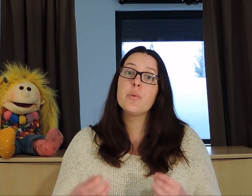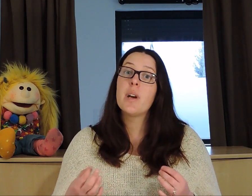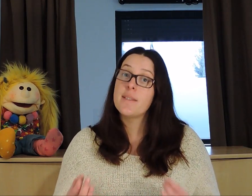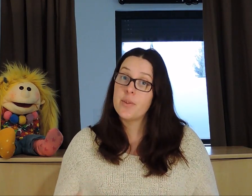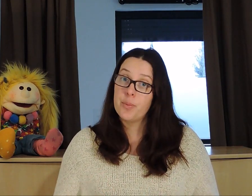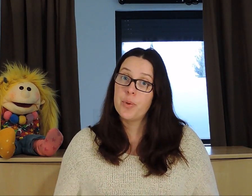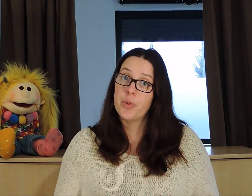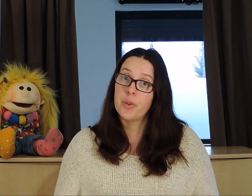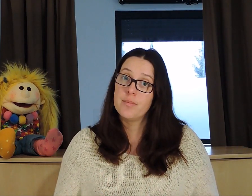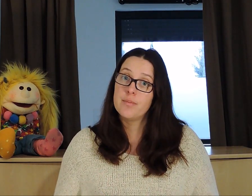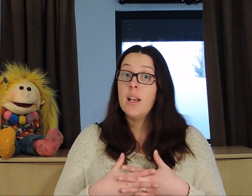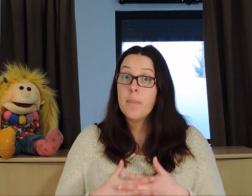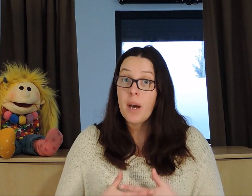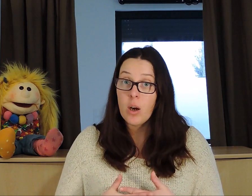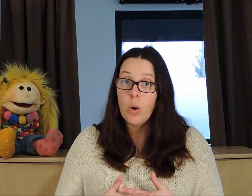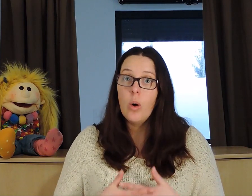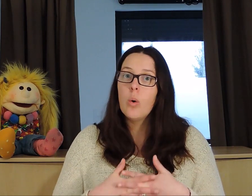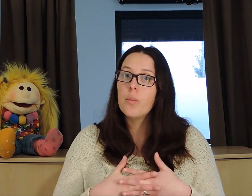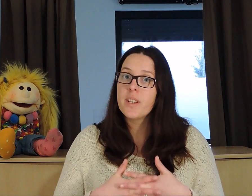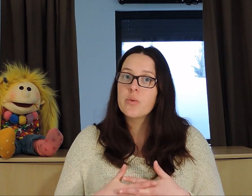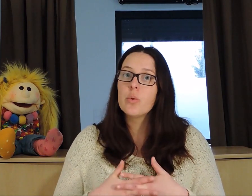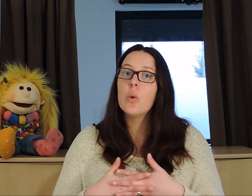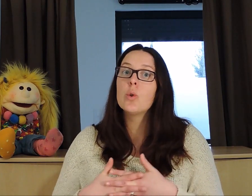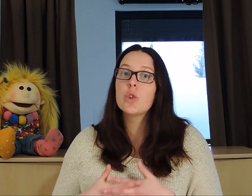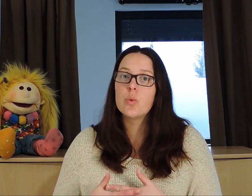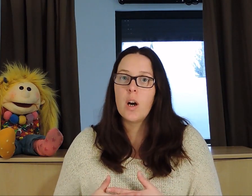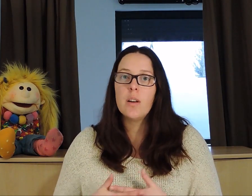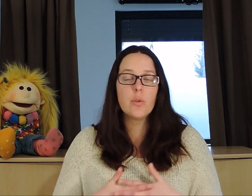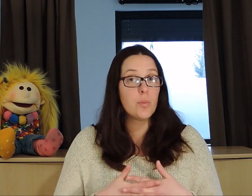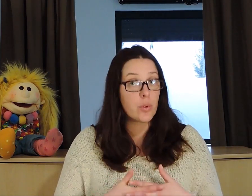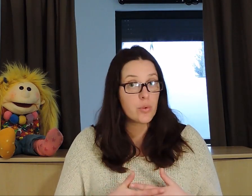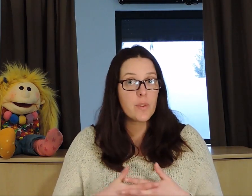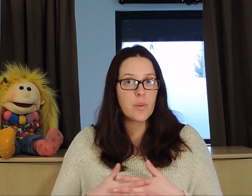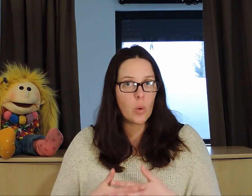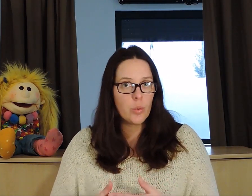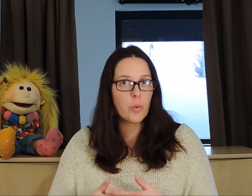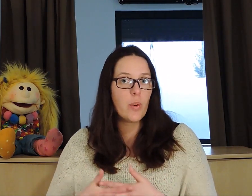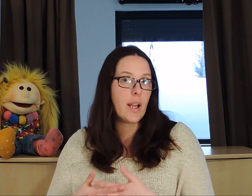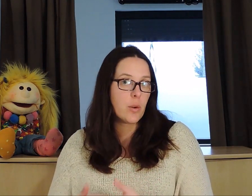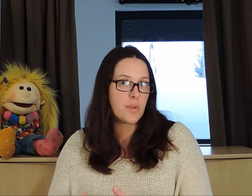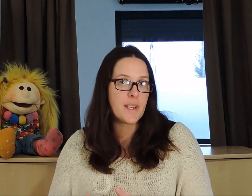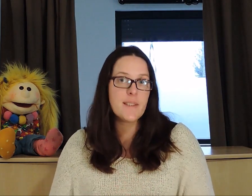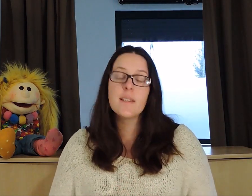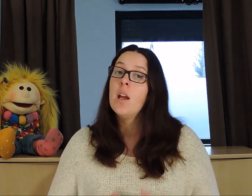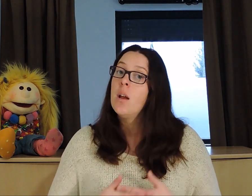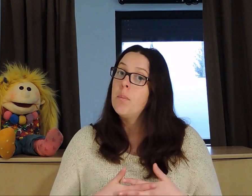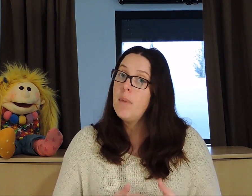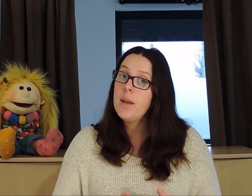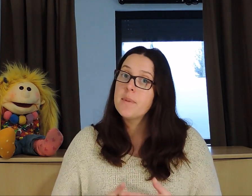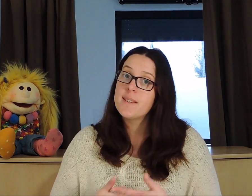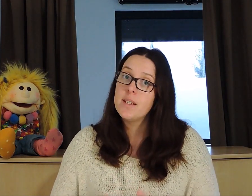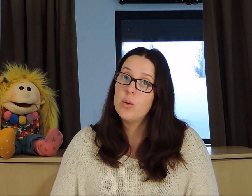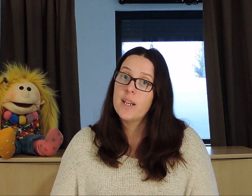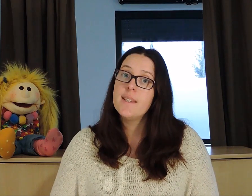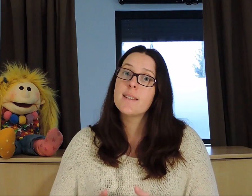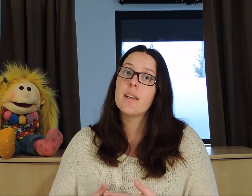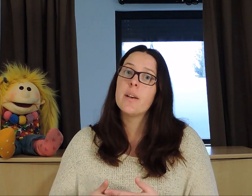sûr à 100%. Les parents ont bien sûr le choix de poursuivre ou non la grossesse, même si le risque